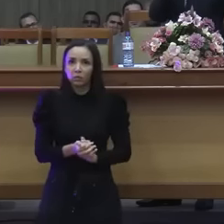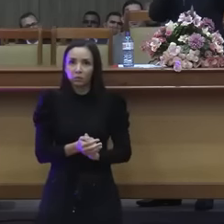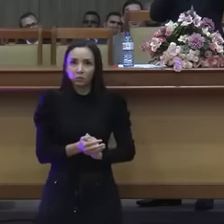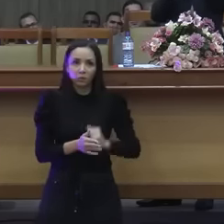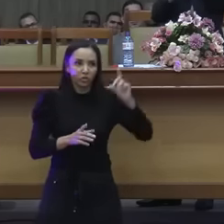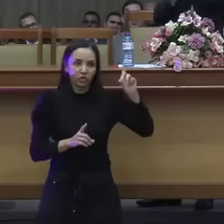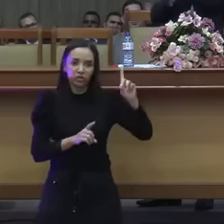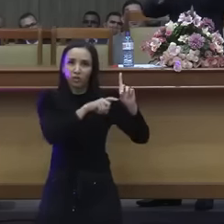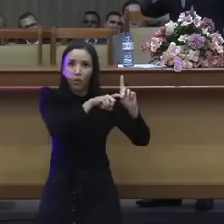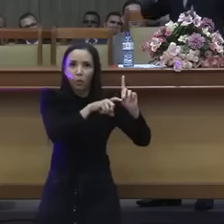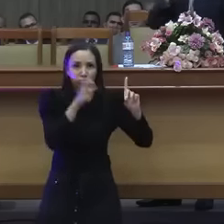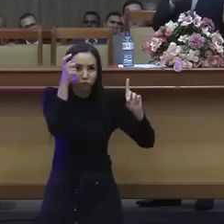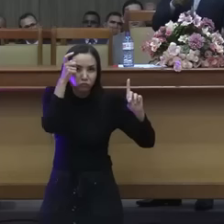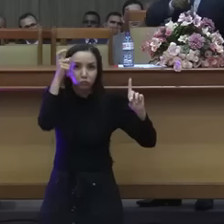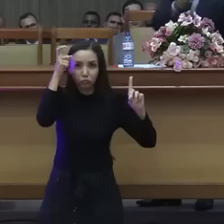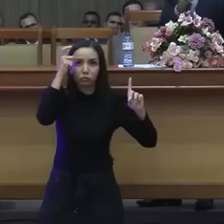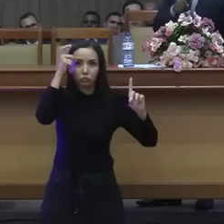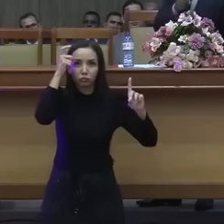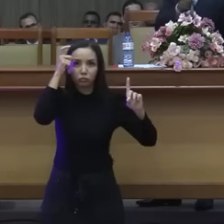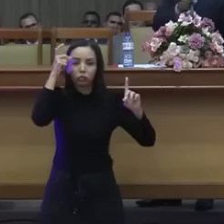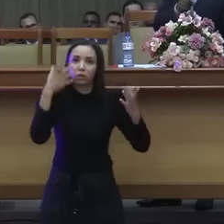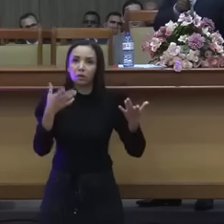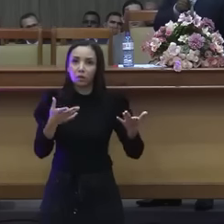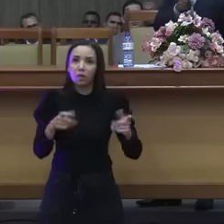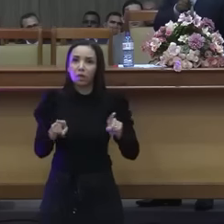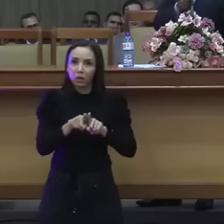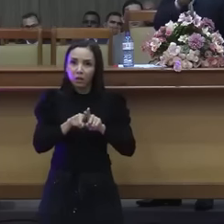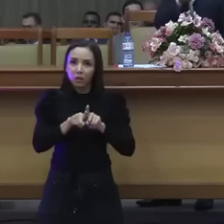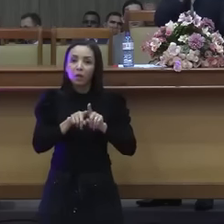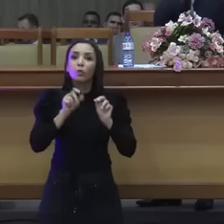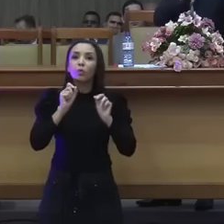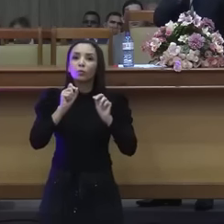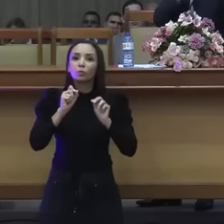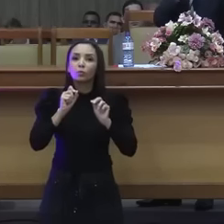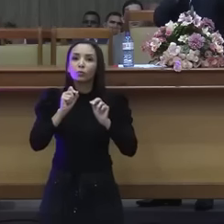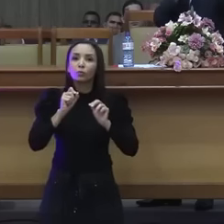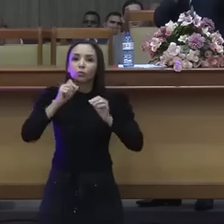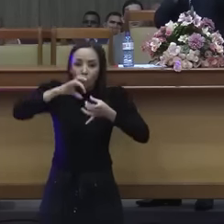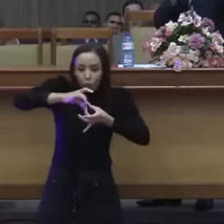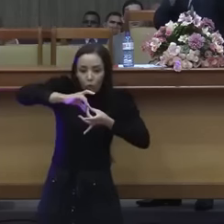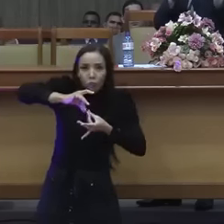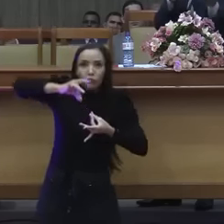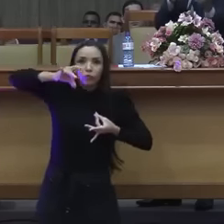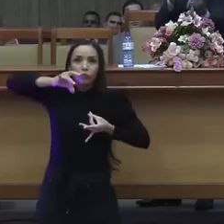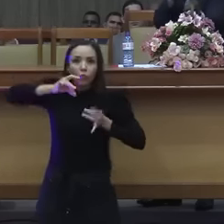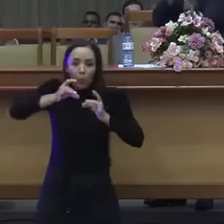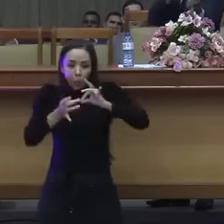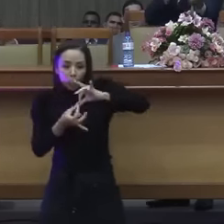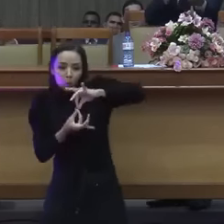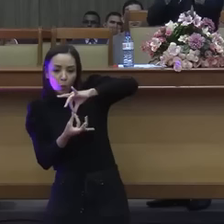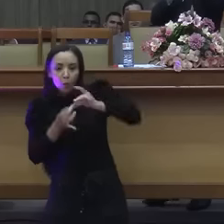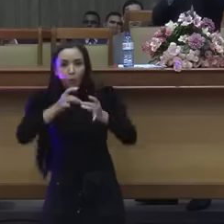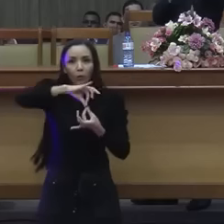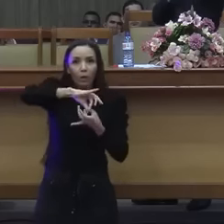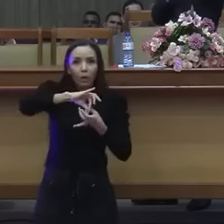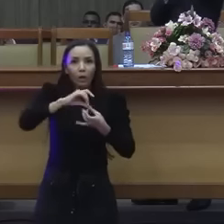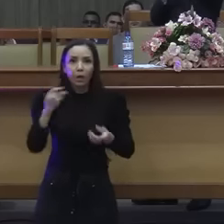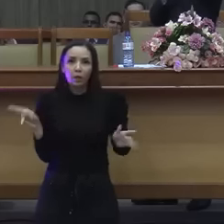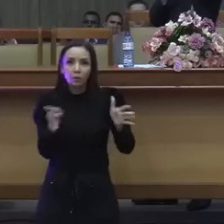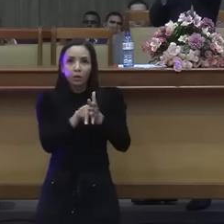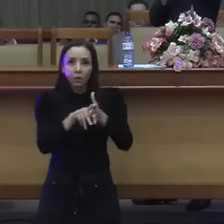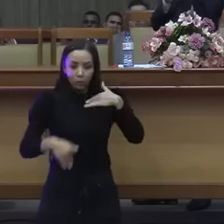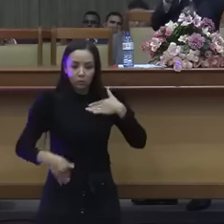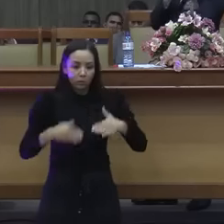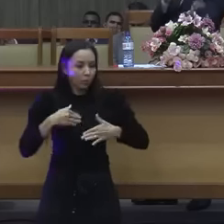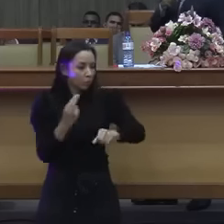Fazia símbolo do zodíaco no corpo. E quando Deus disse em Êxodo 19, vocês serão minha